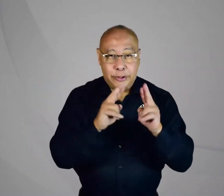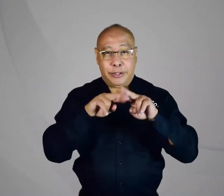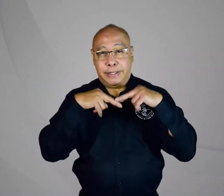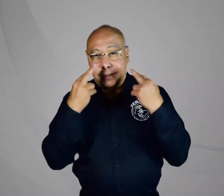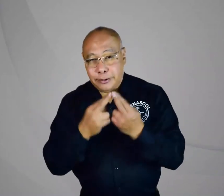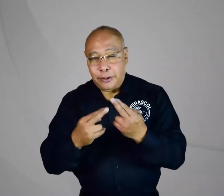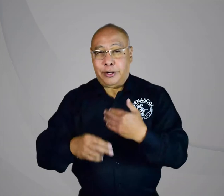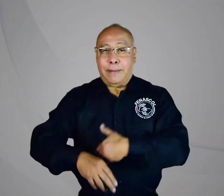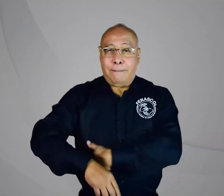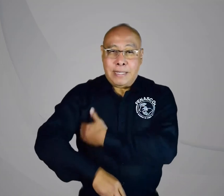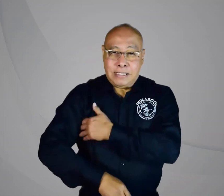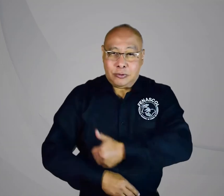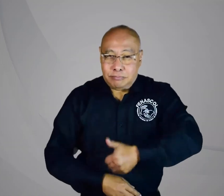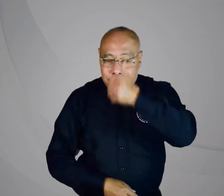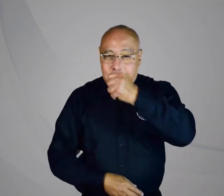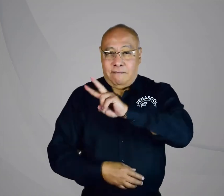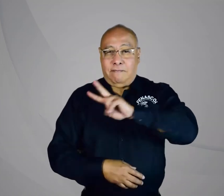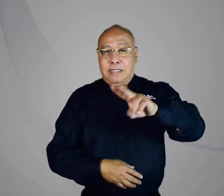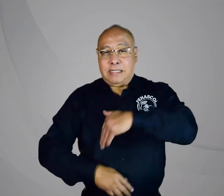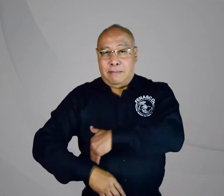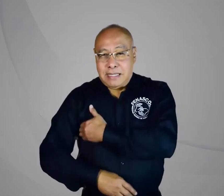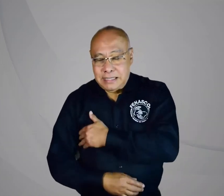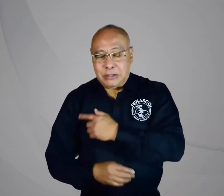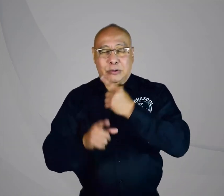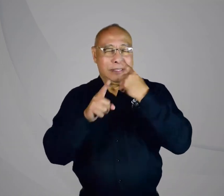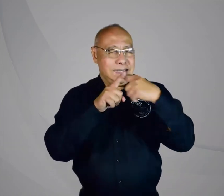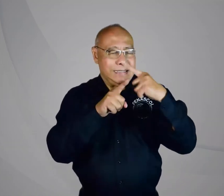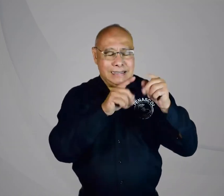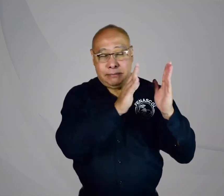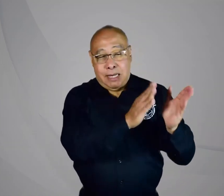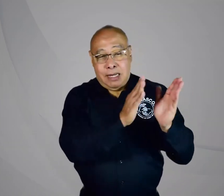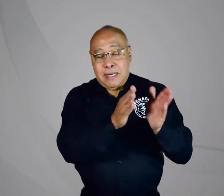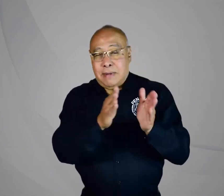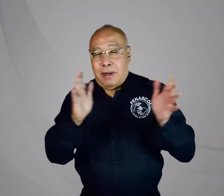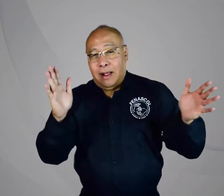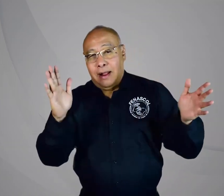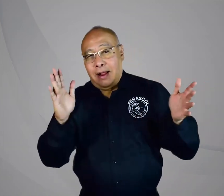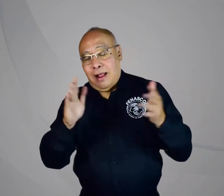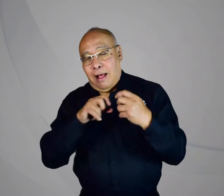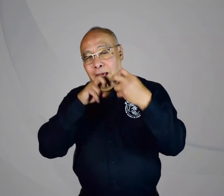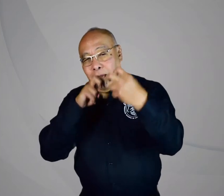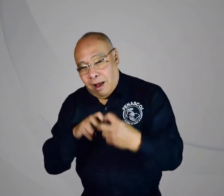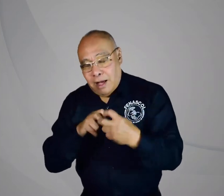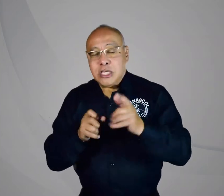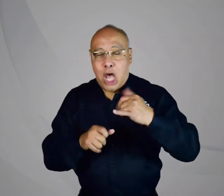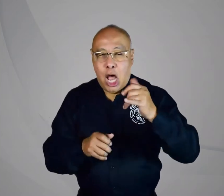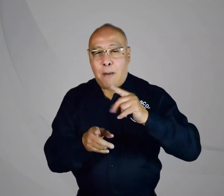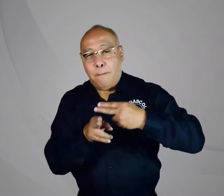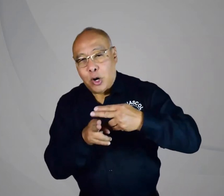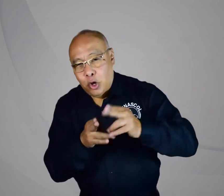reuniones que hemos tenido con los ministros, los viceministros y hemos agotado muchas de estas instancias en donde se nos